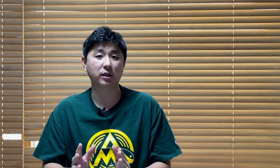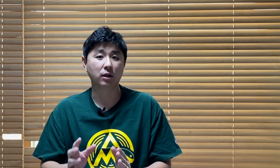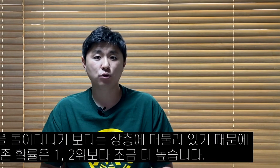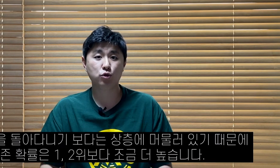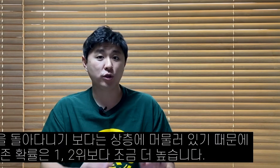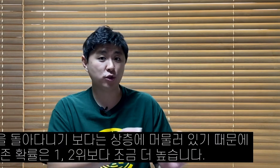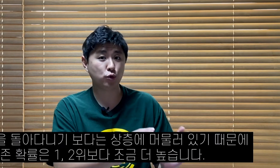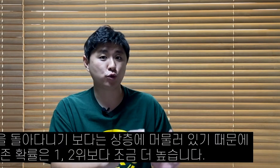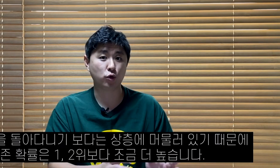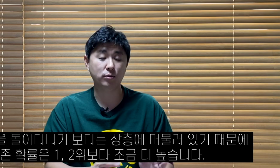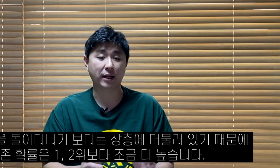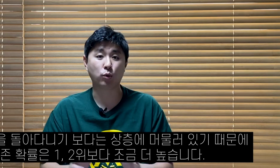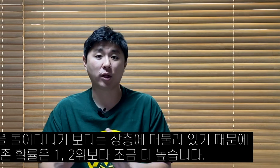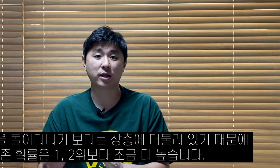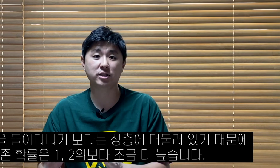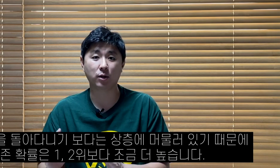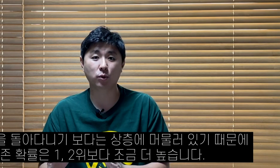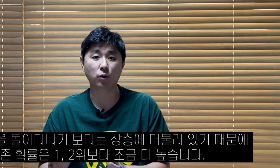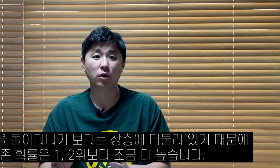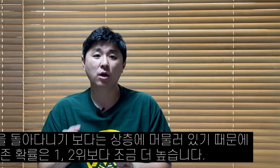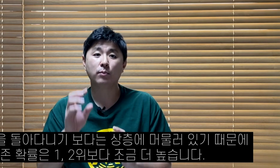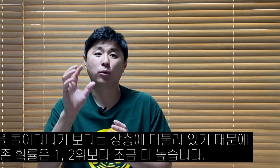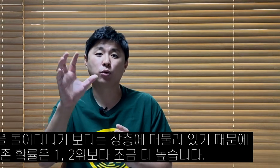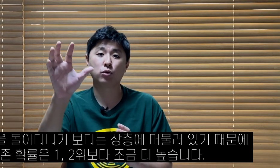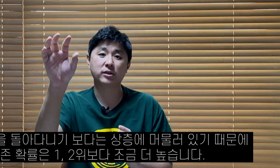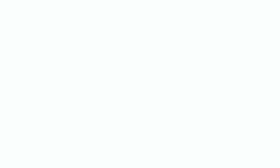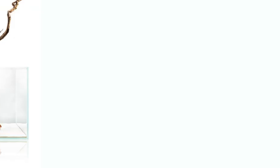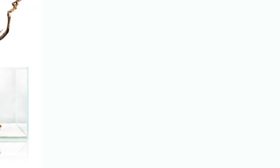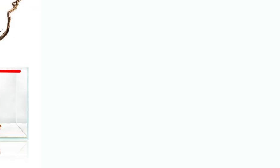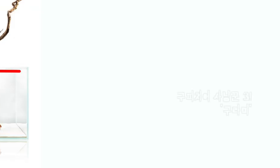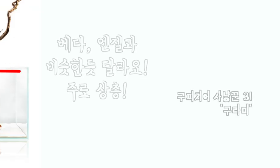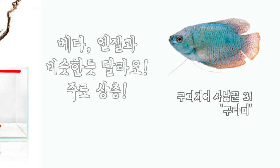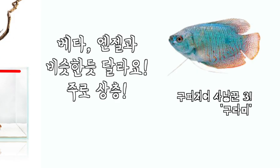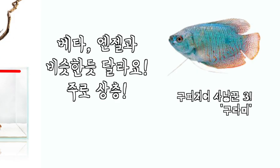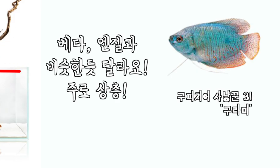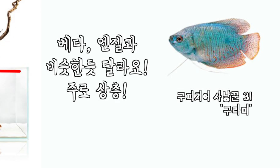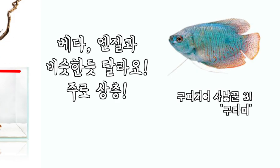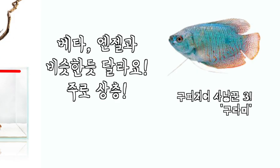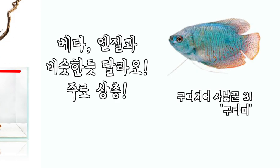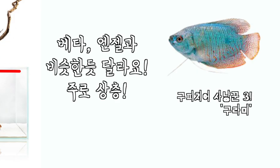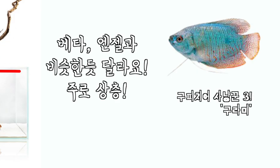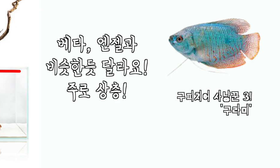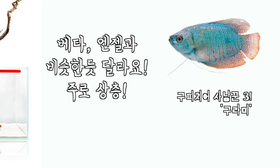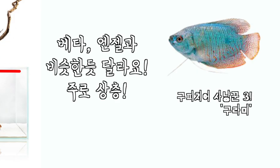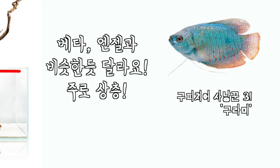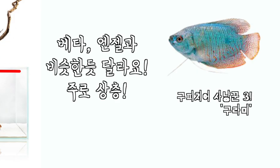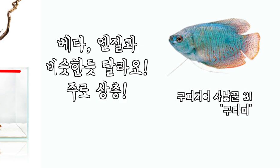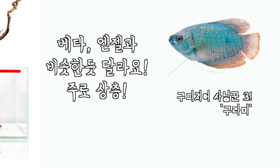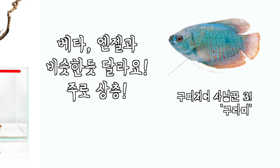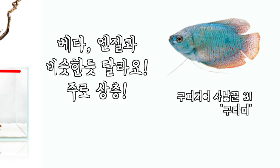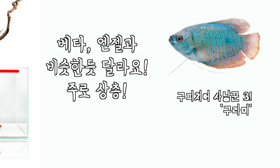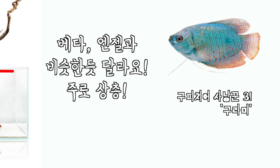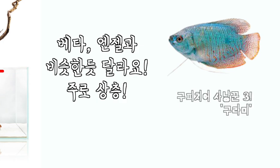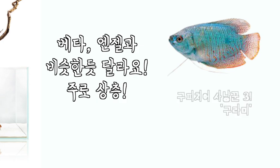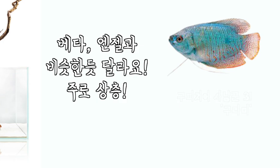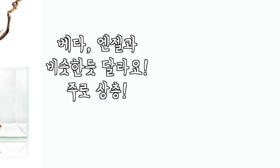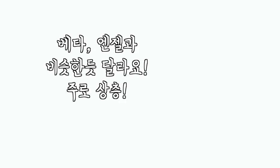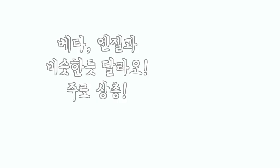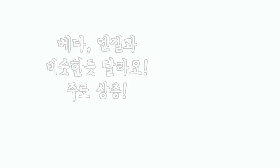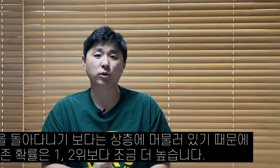수조 이쪽저쪽을 많이 돌아다니지 않고 보통 상층에 이렇게 머물러 있기 때문에 구피 치어들이 생존할 확률은 앞선 두 개보다는